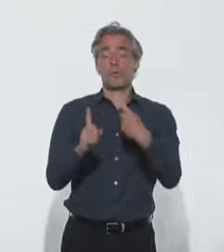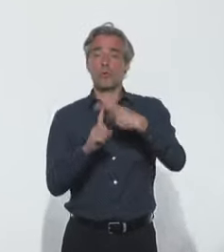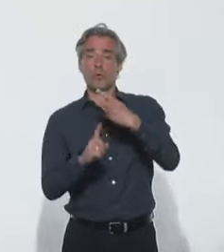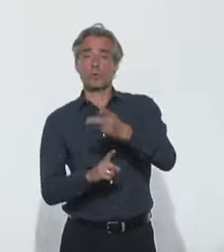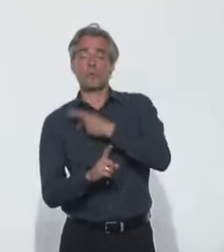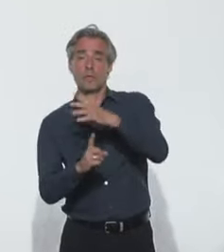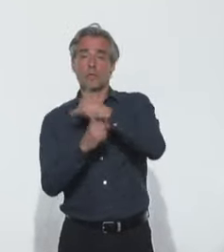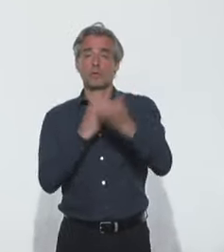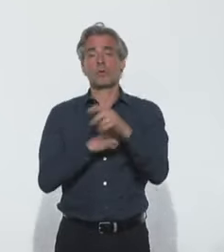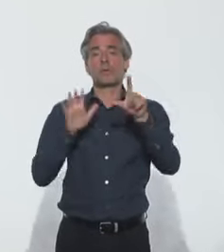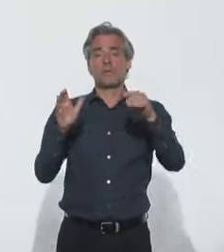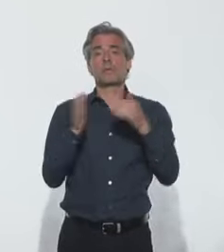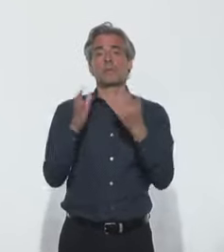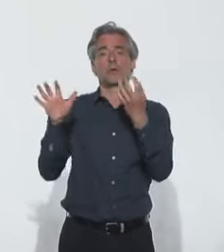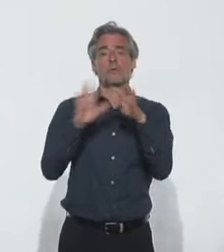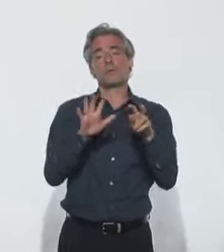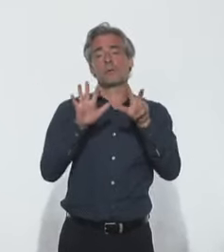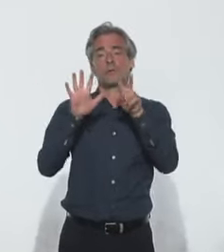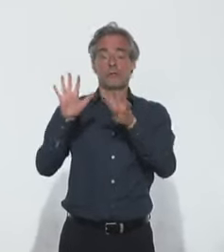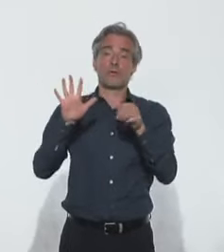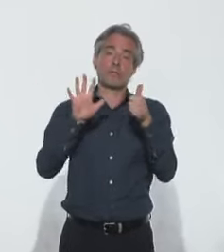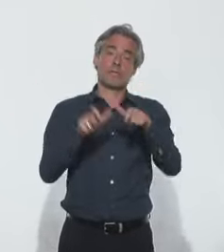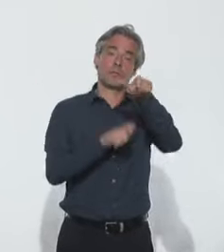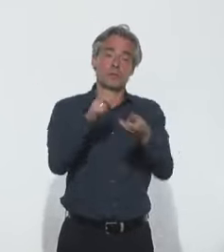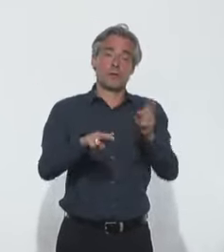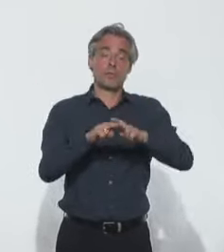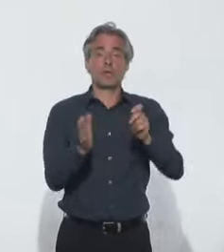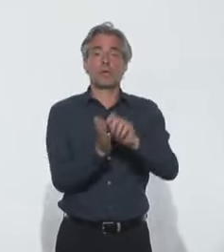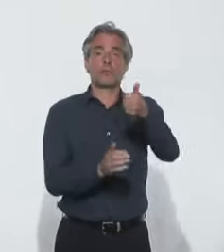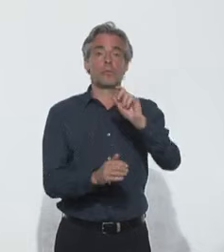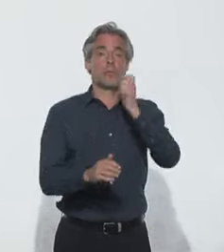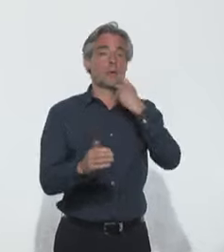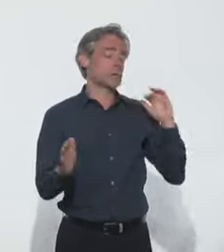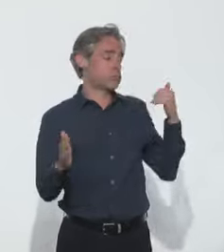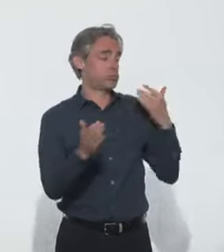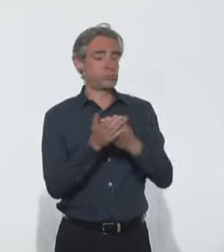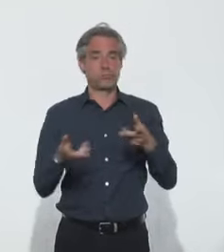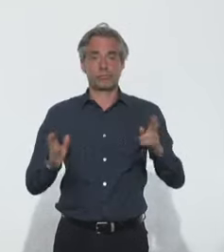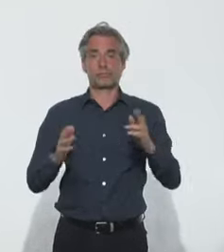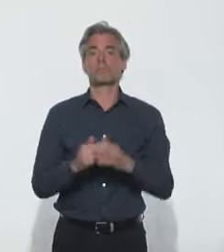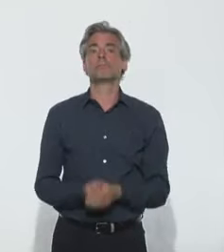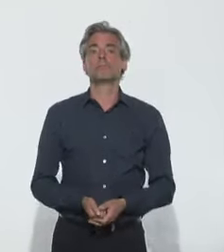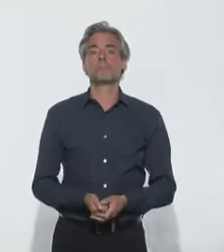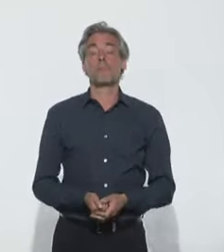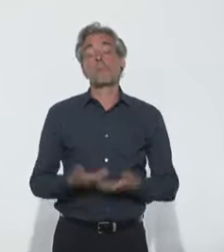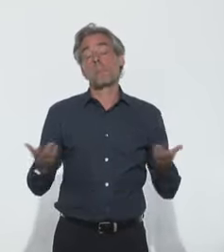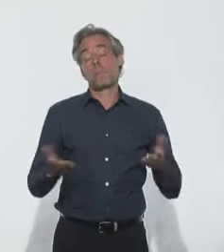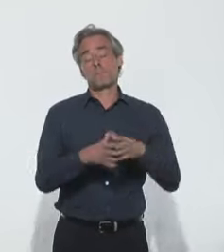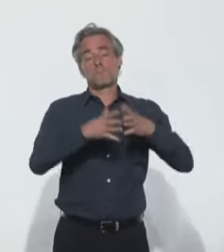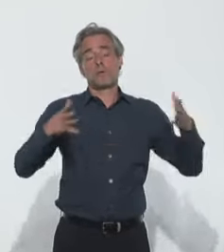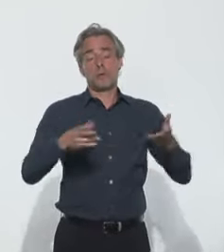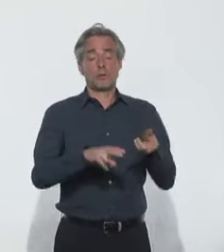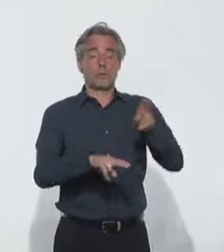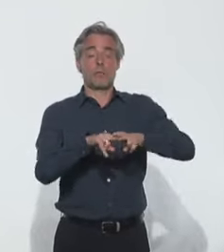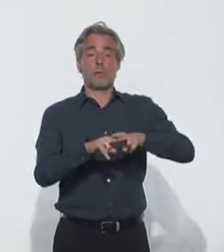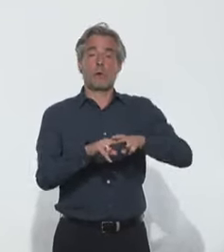observé 7 896 décès depuis le début de l'épidémie, c'est-à-dire depuis le 1er mars. L'essentiel de ces